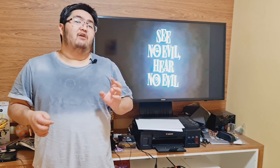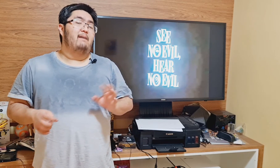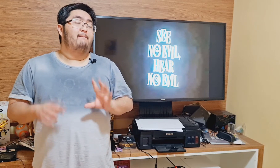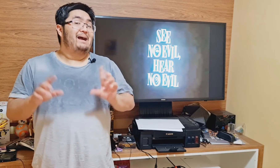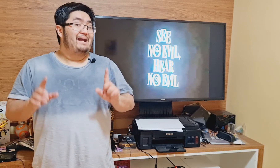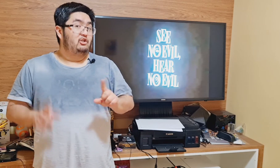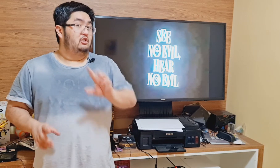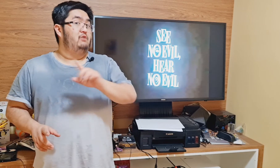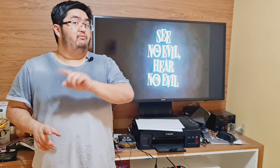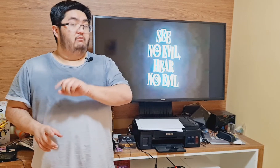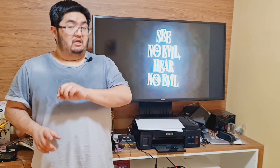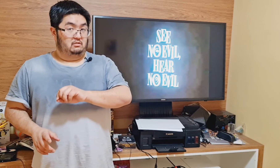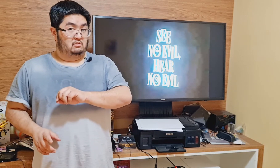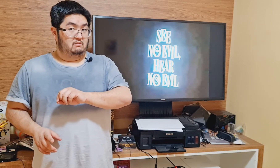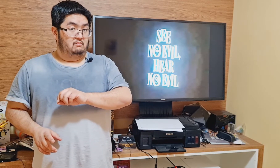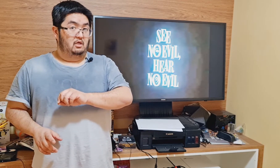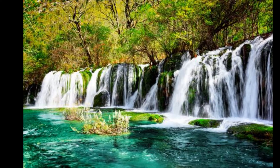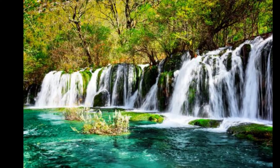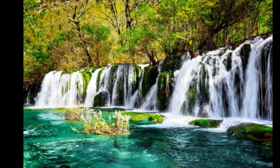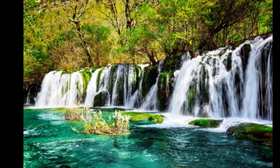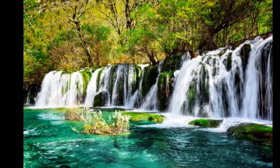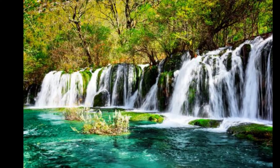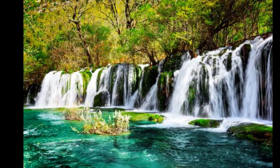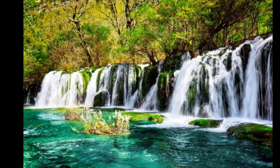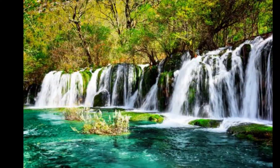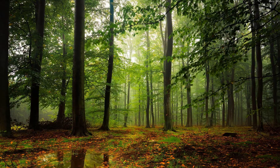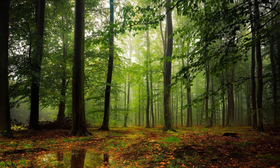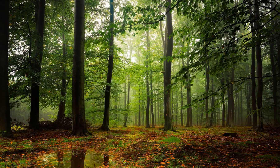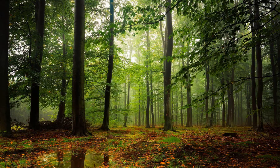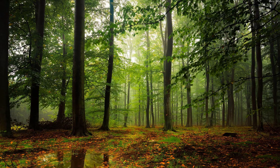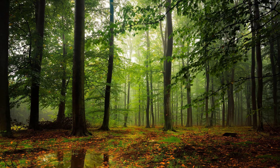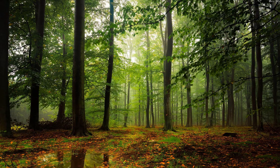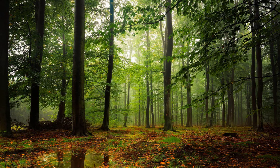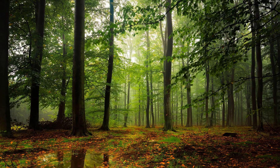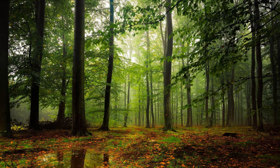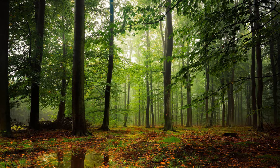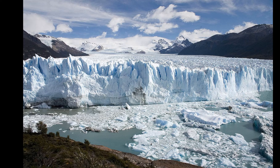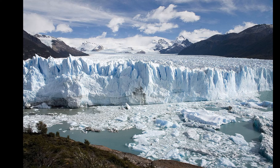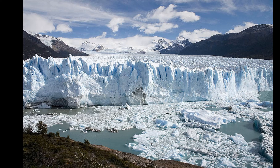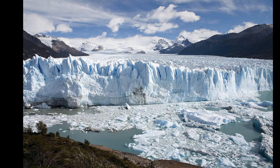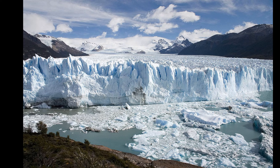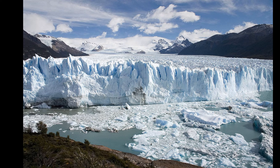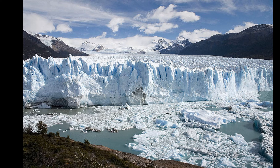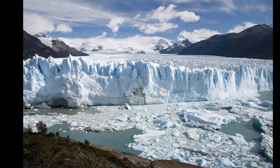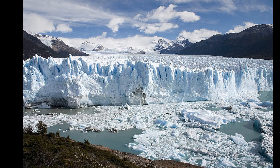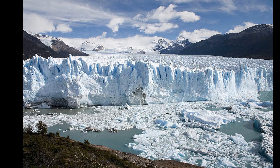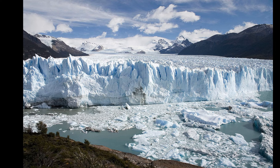uma baixa influência. Uma cachoeira, uma área florestada, um ambiente de geleira, por exemplo.